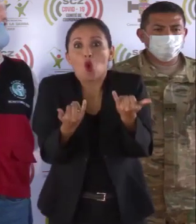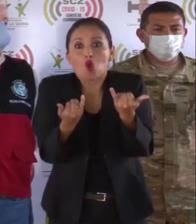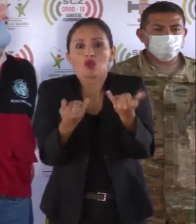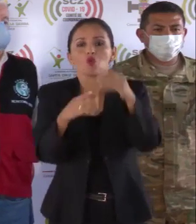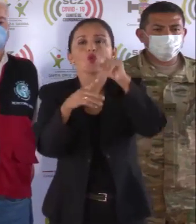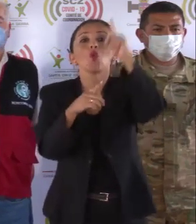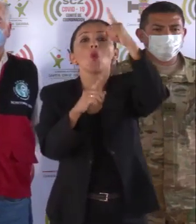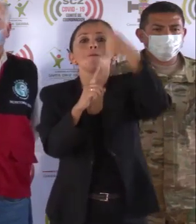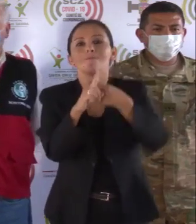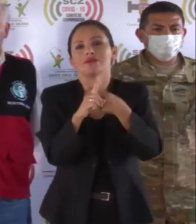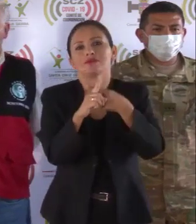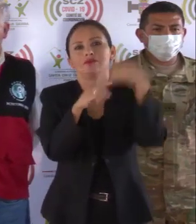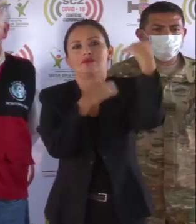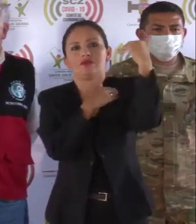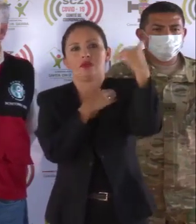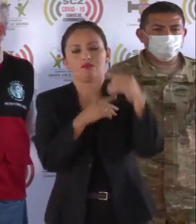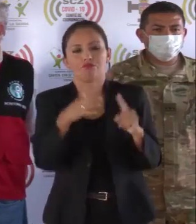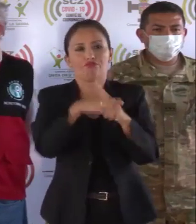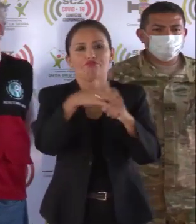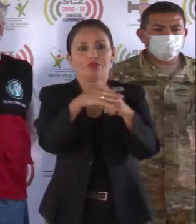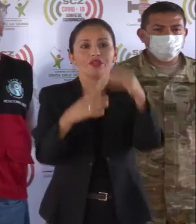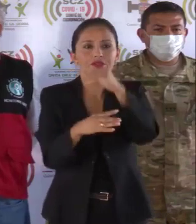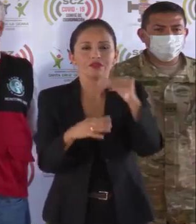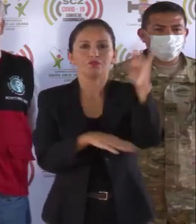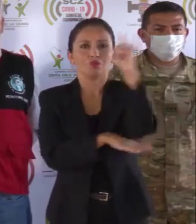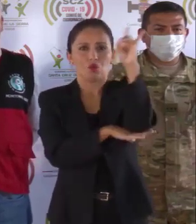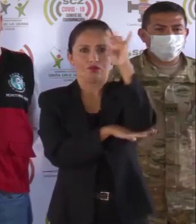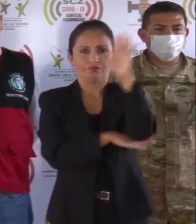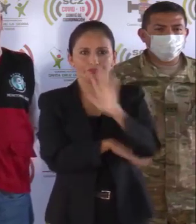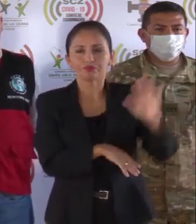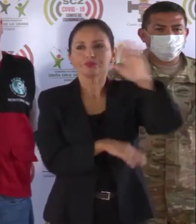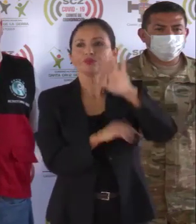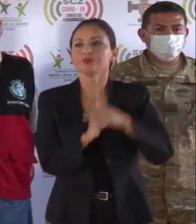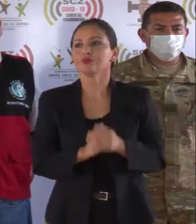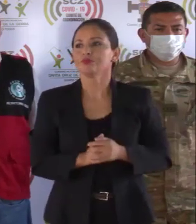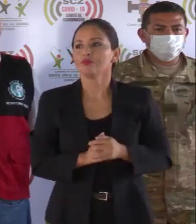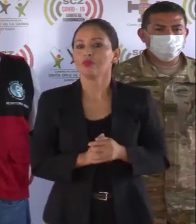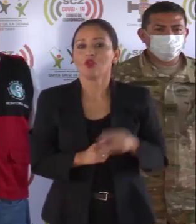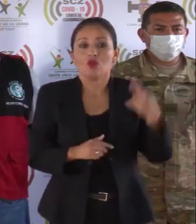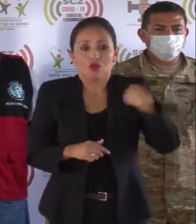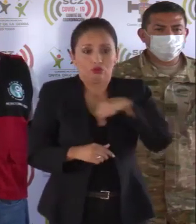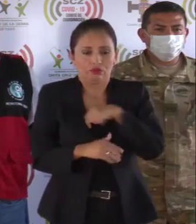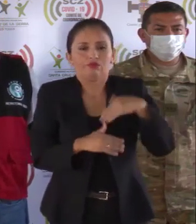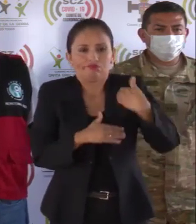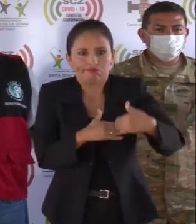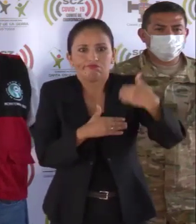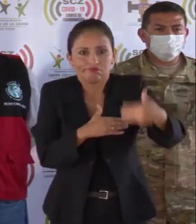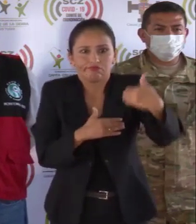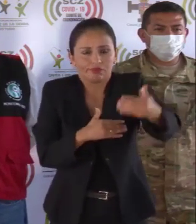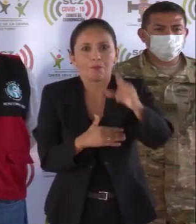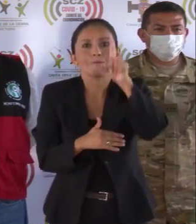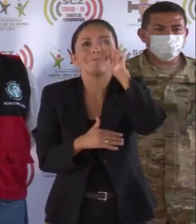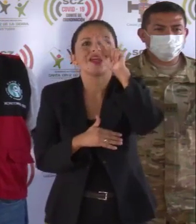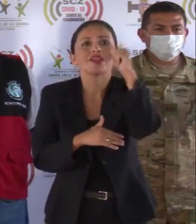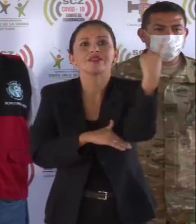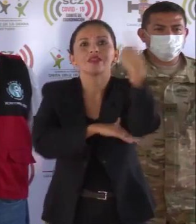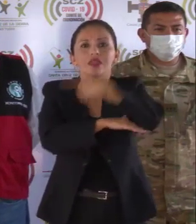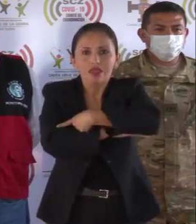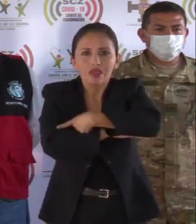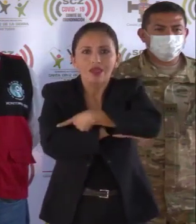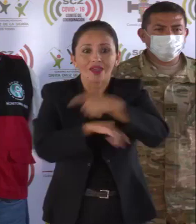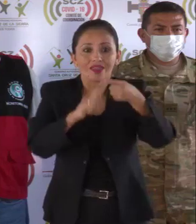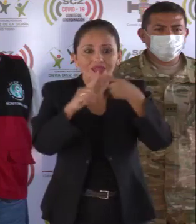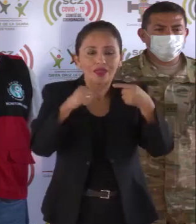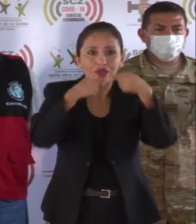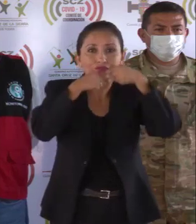en Santa Cruz y en nuestro país. Llevamos 20 días desde